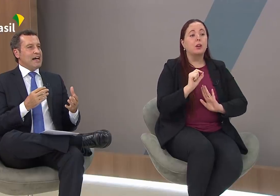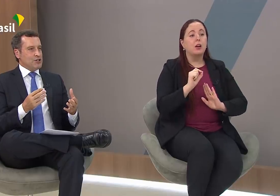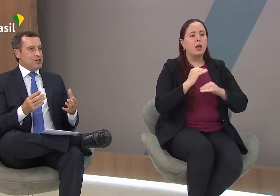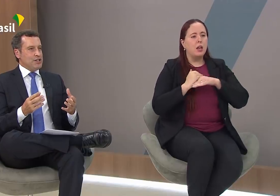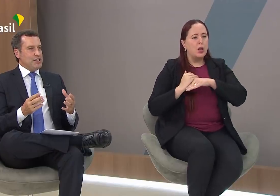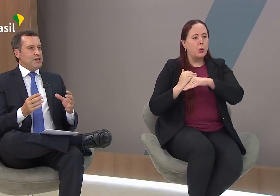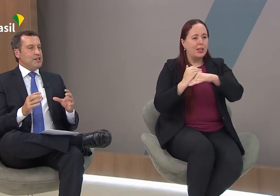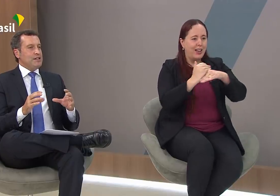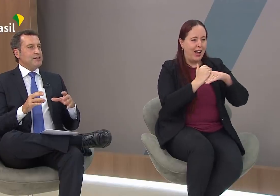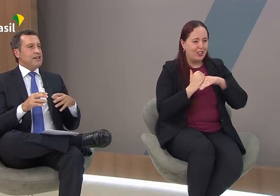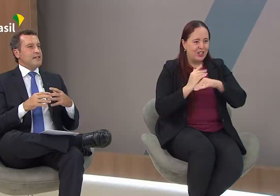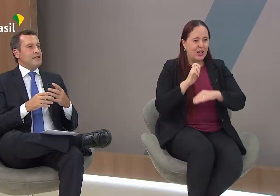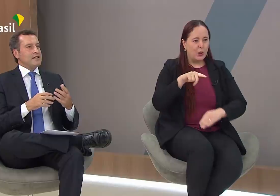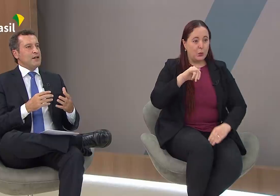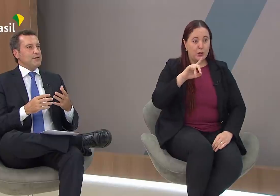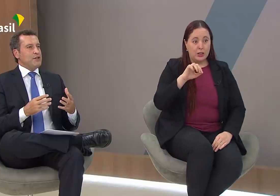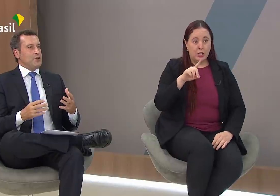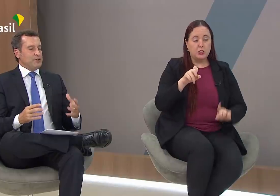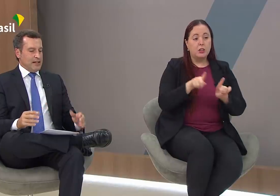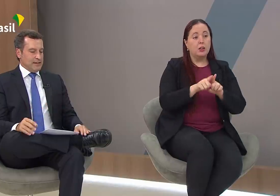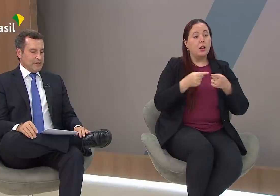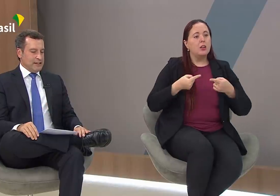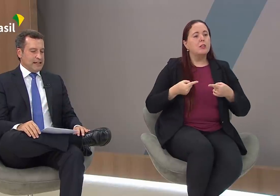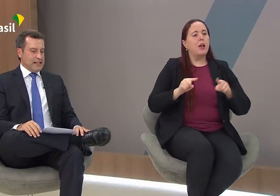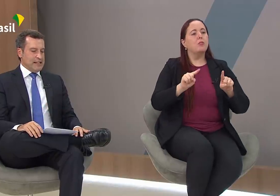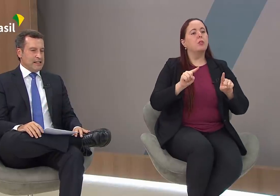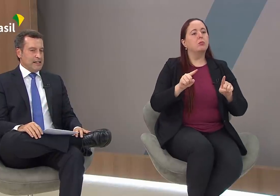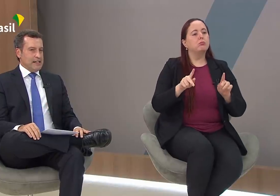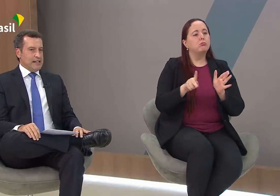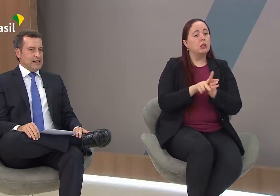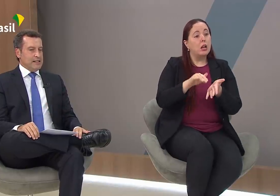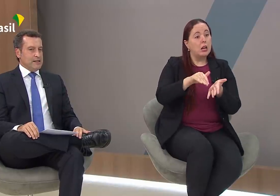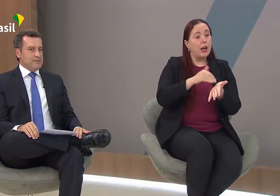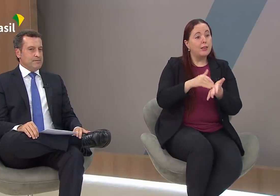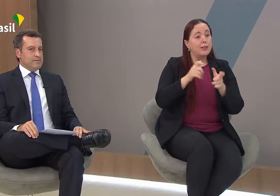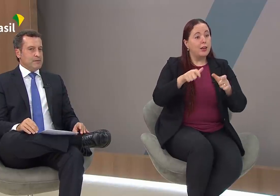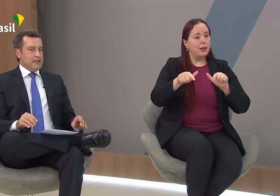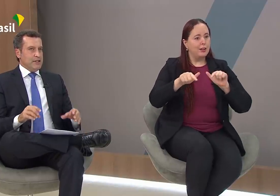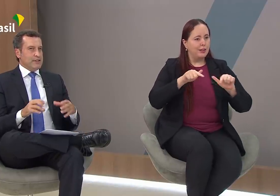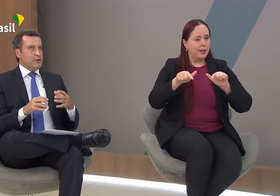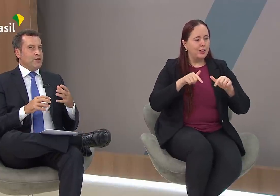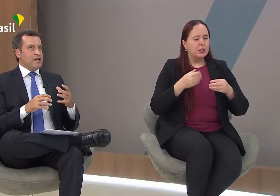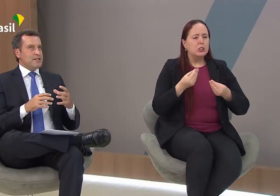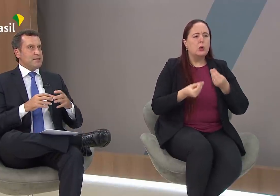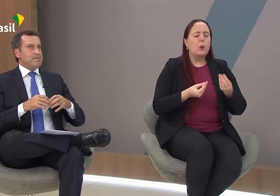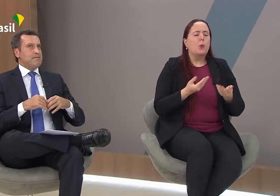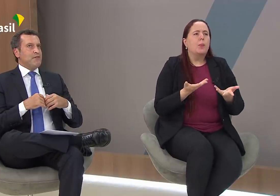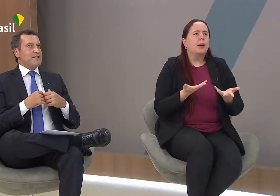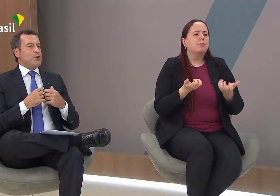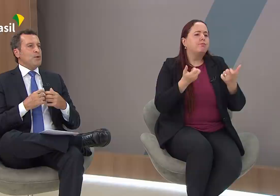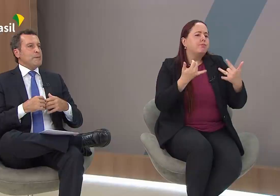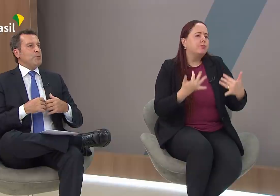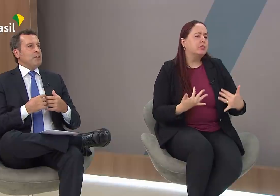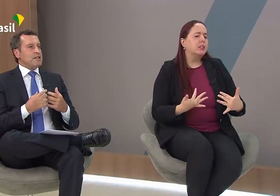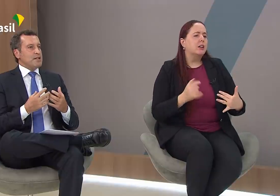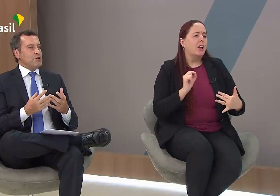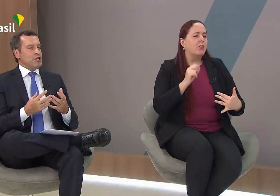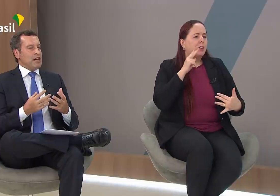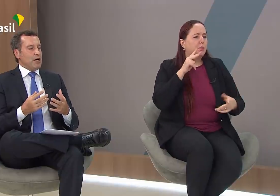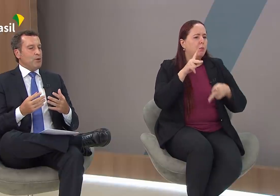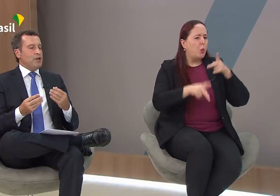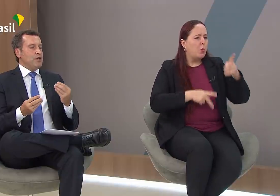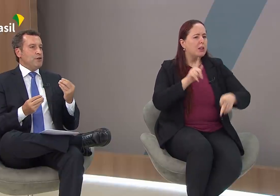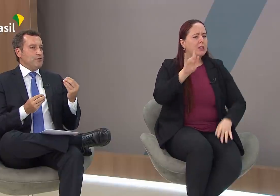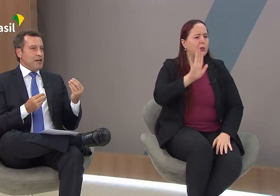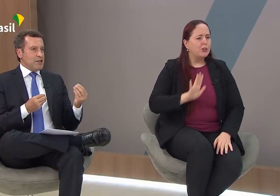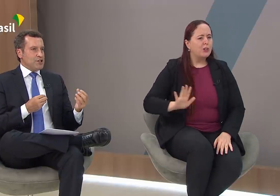equidade e desse desafio da secretaria em talvez fazer com que a população